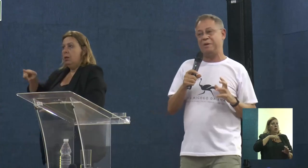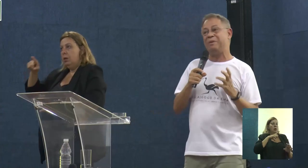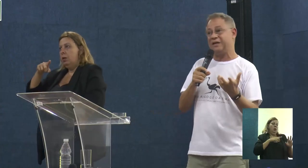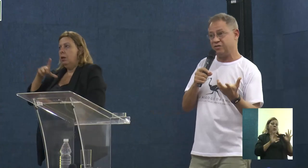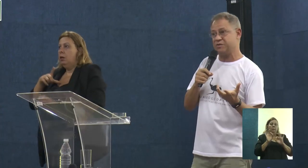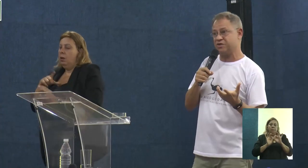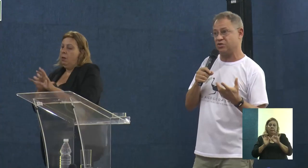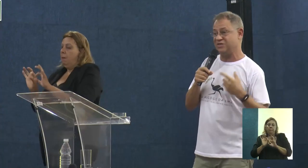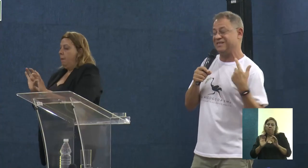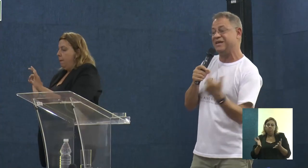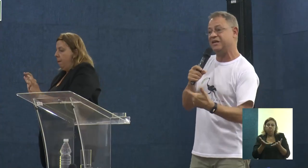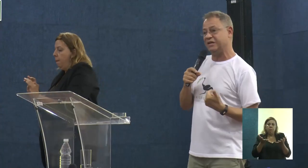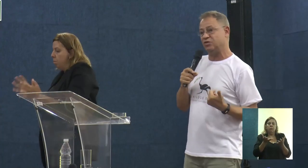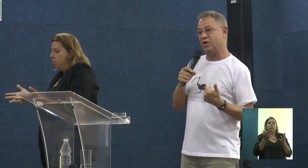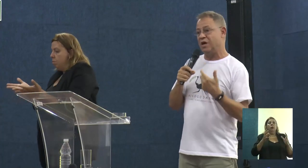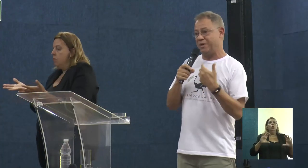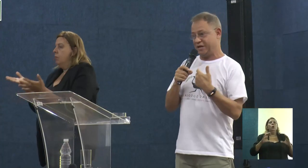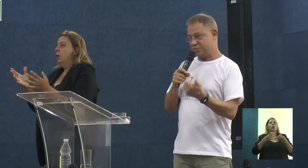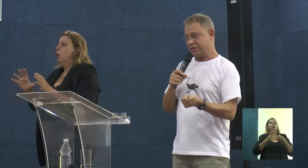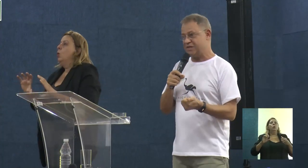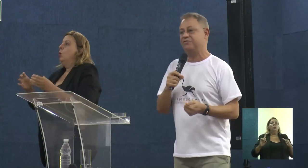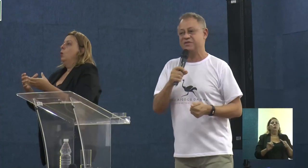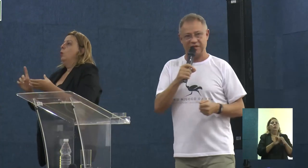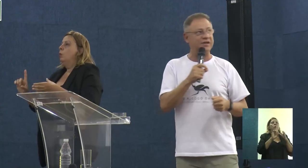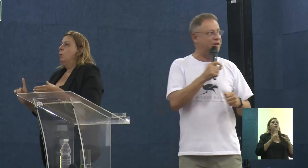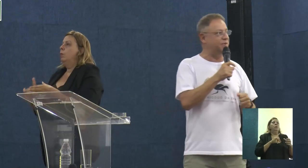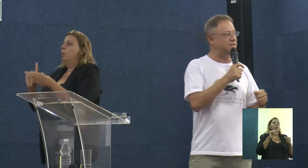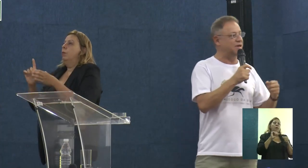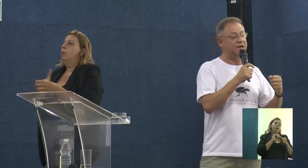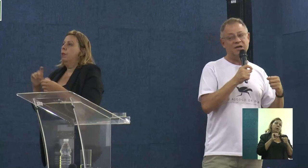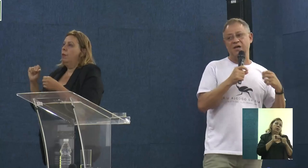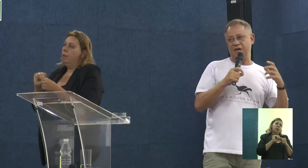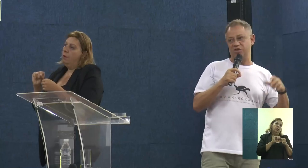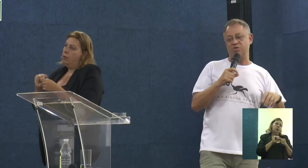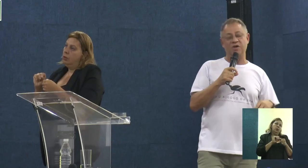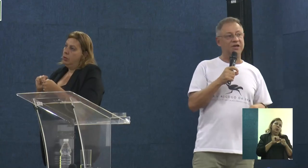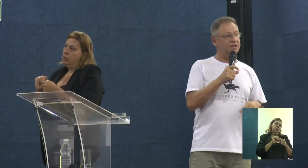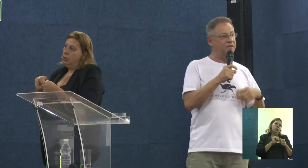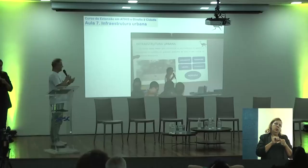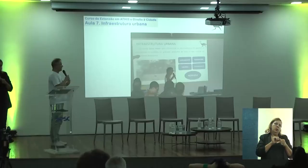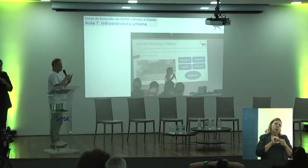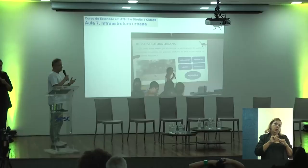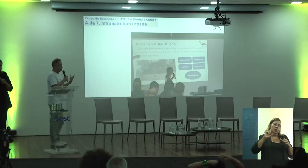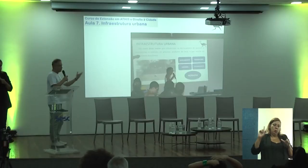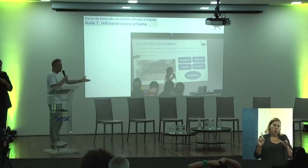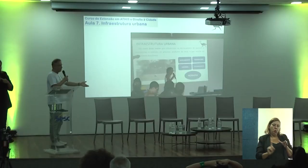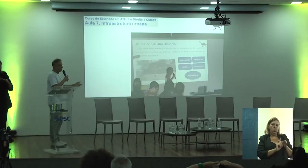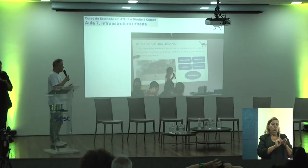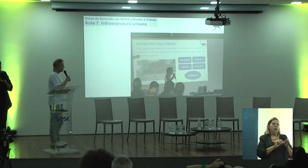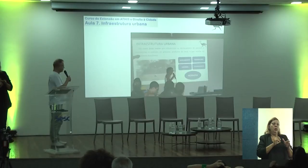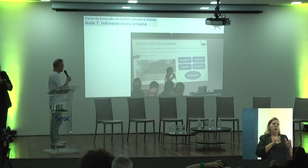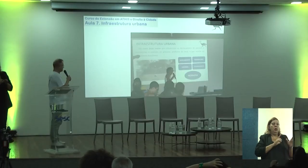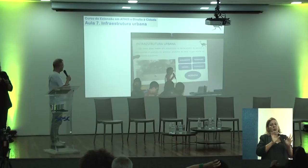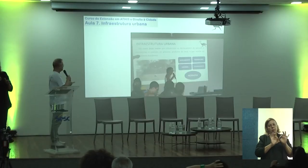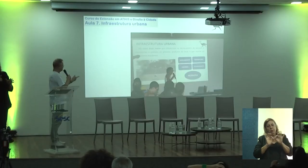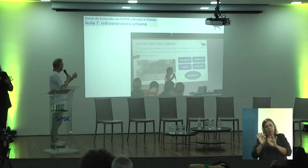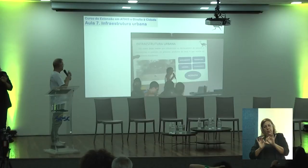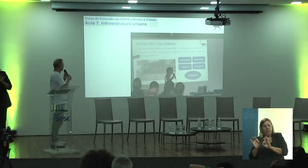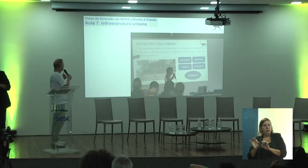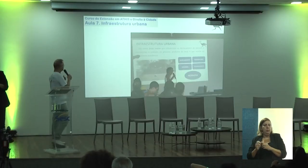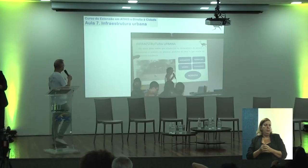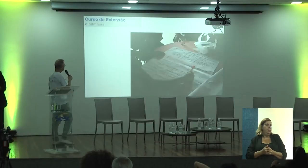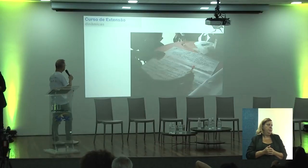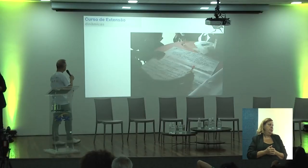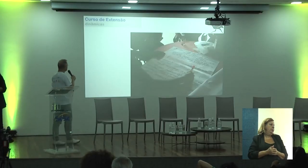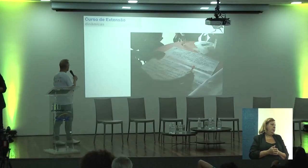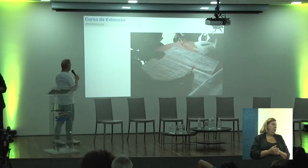mundo ali, você já estava preparando as pessoas, integrando, para que elas pudessem fazer a sua integração e preparação